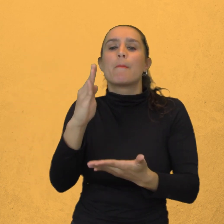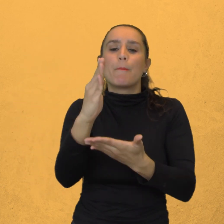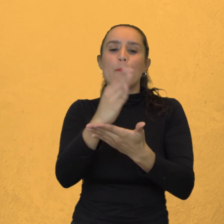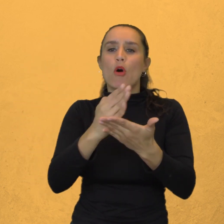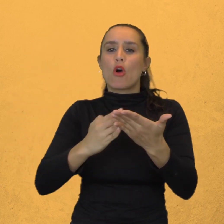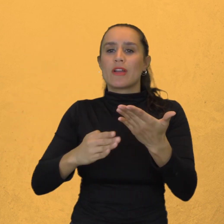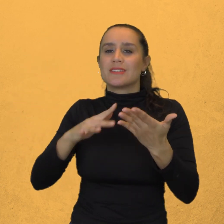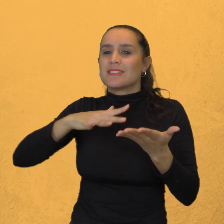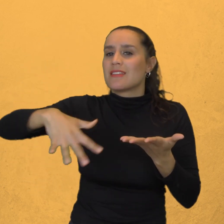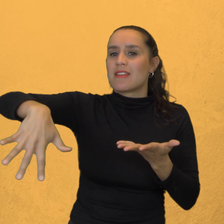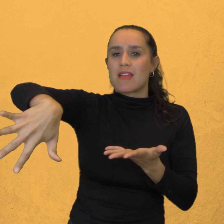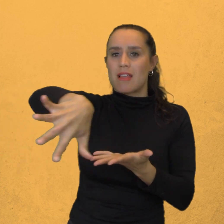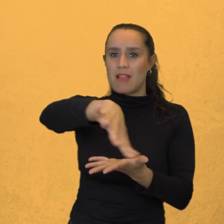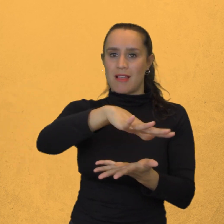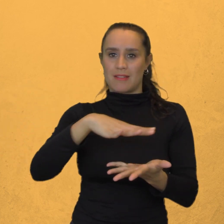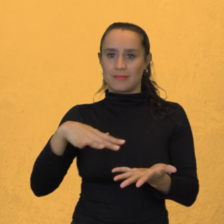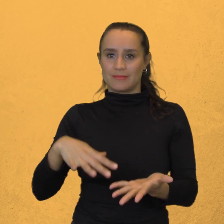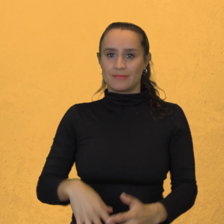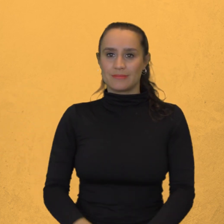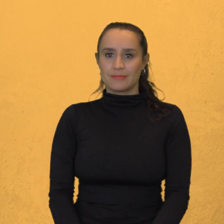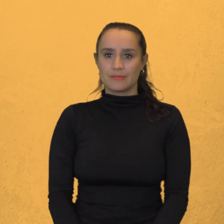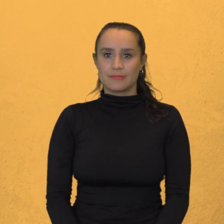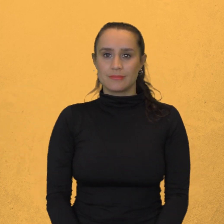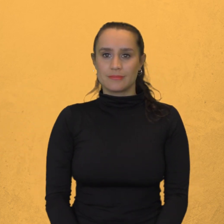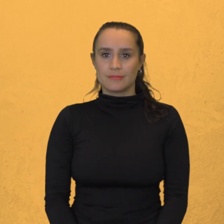¿Qué más? Gracias por ver el video